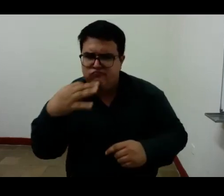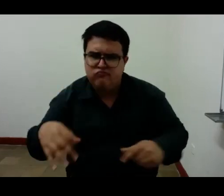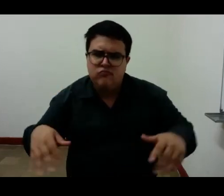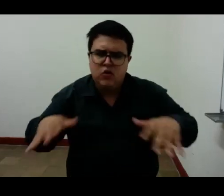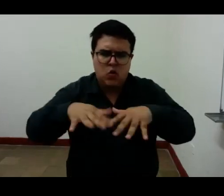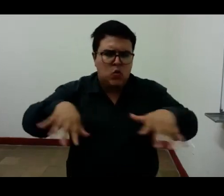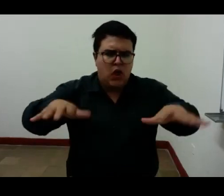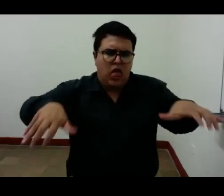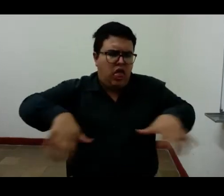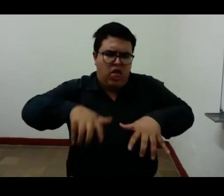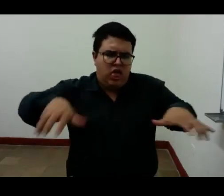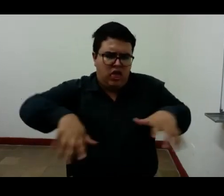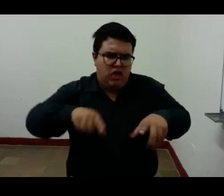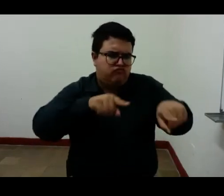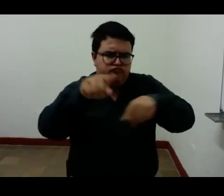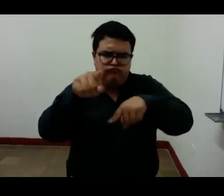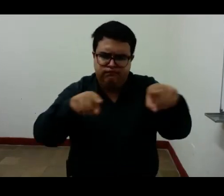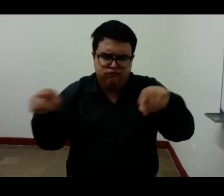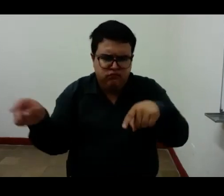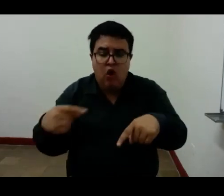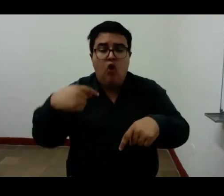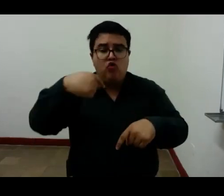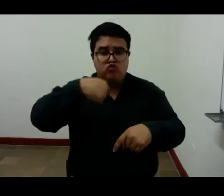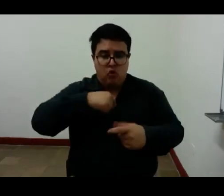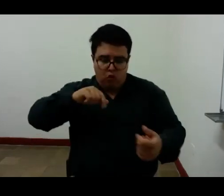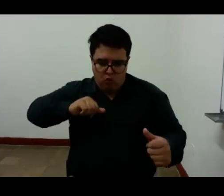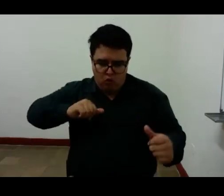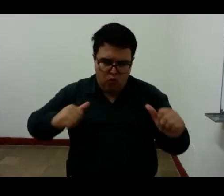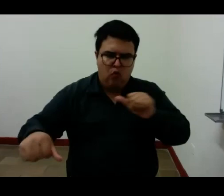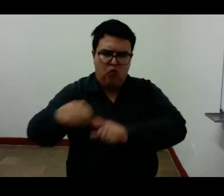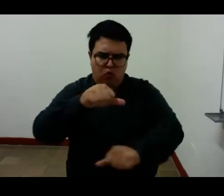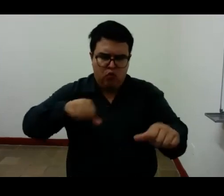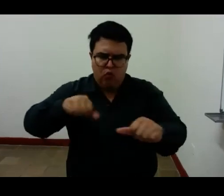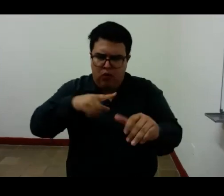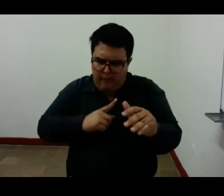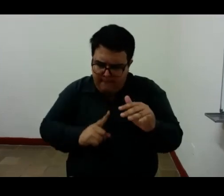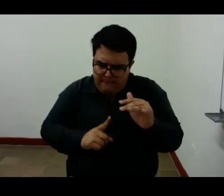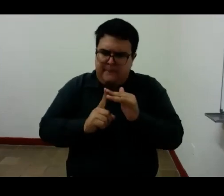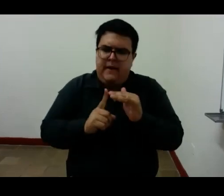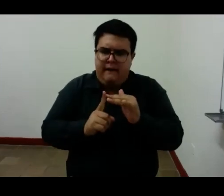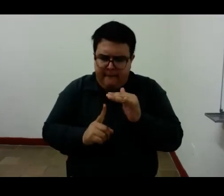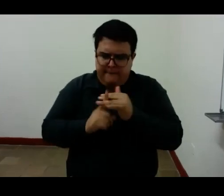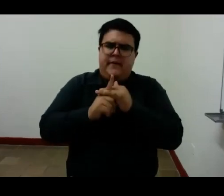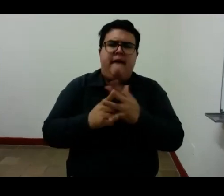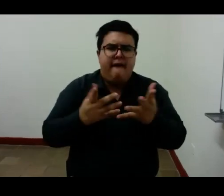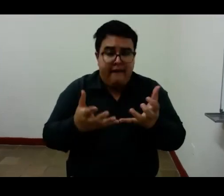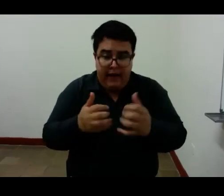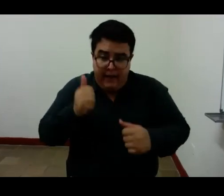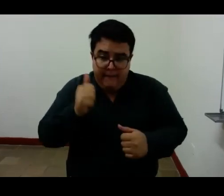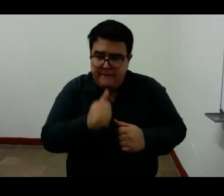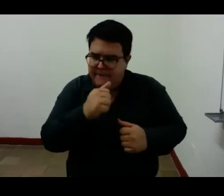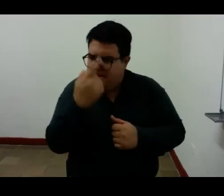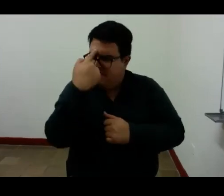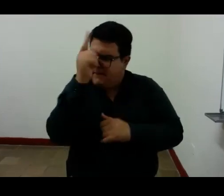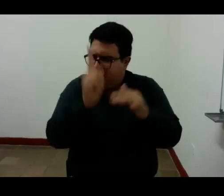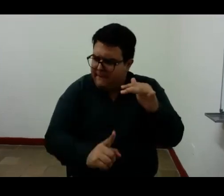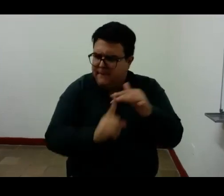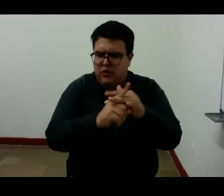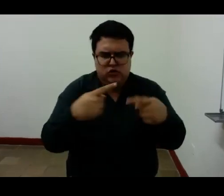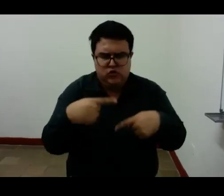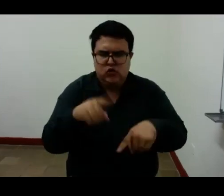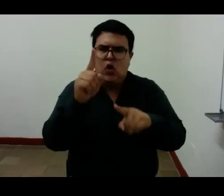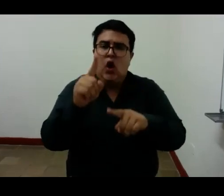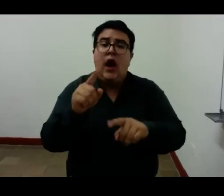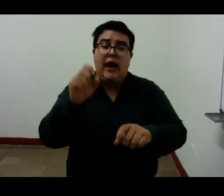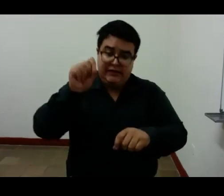ese otro yo que intenta parecer si si el si es mío el no